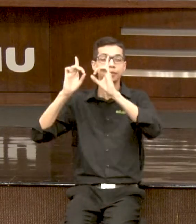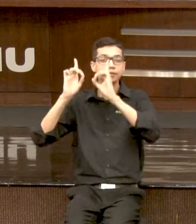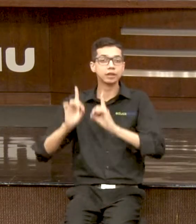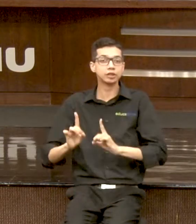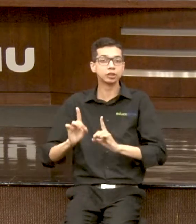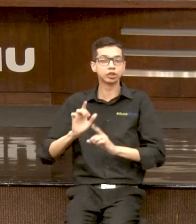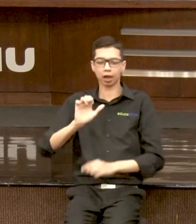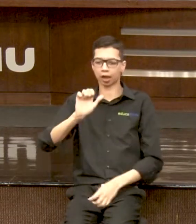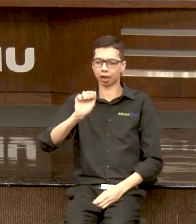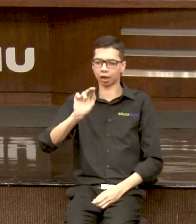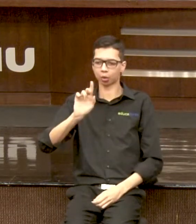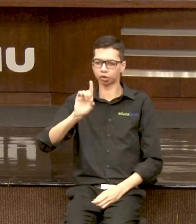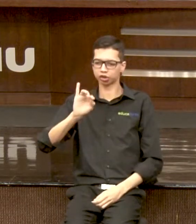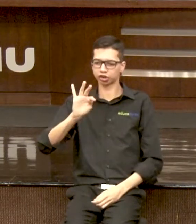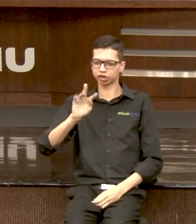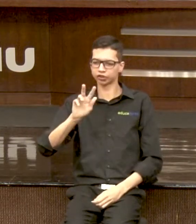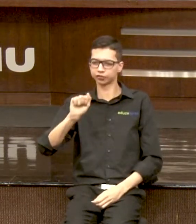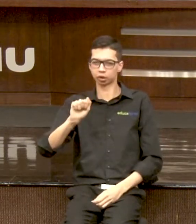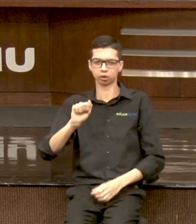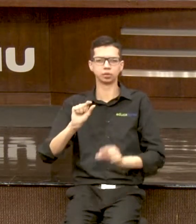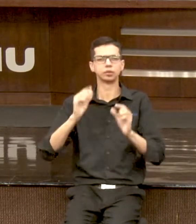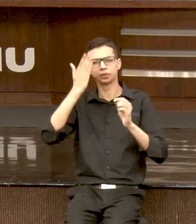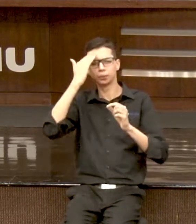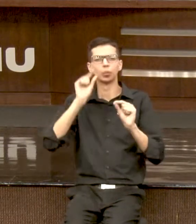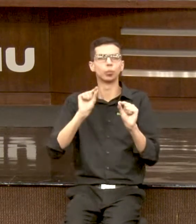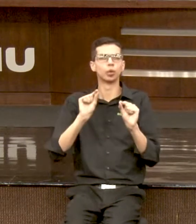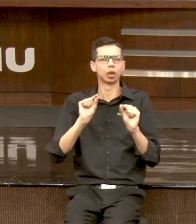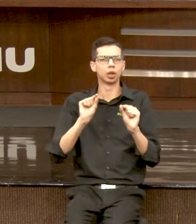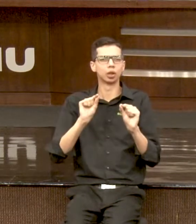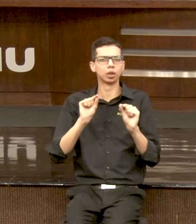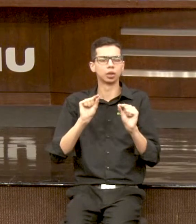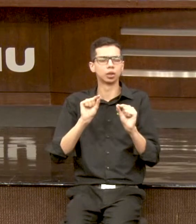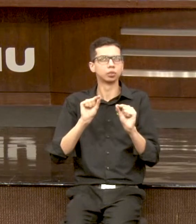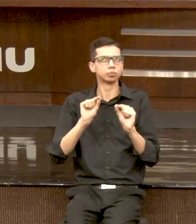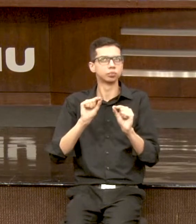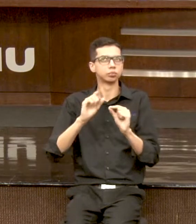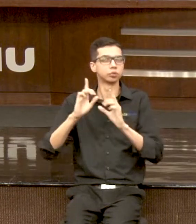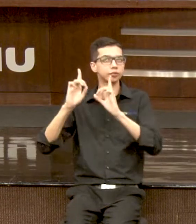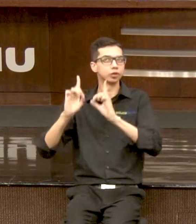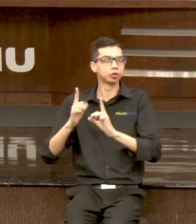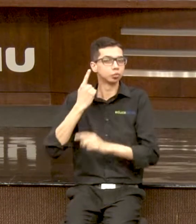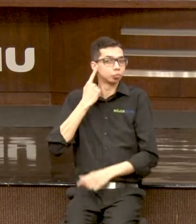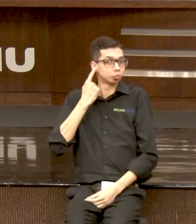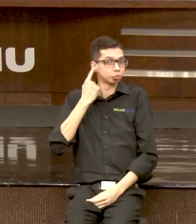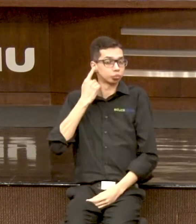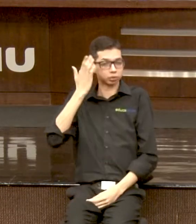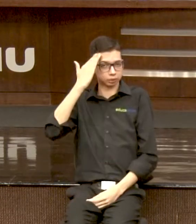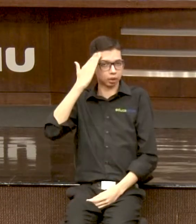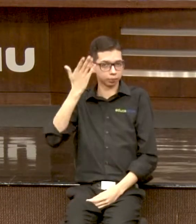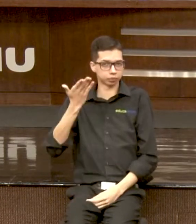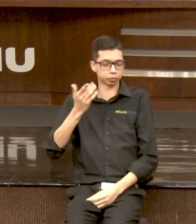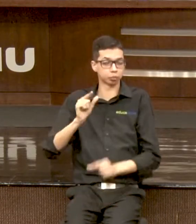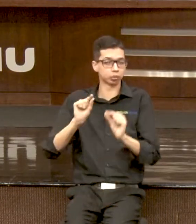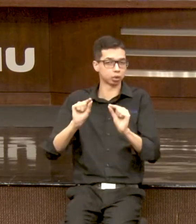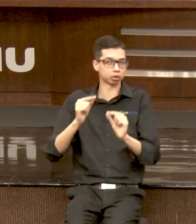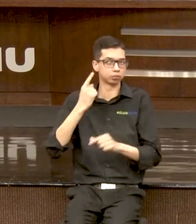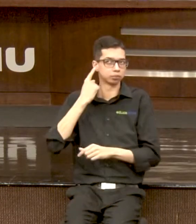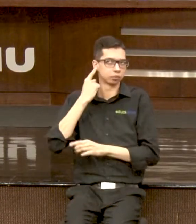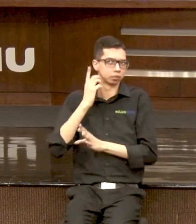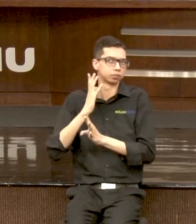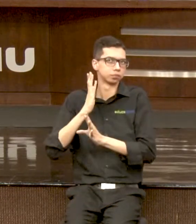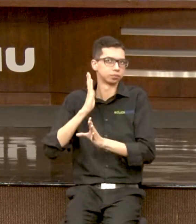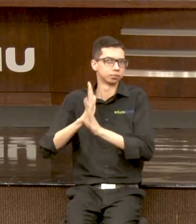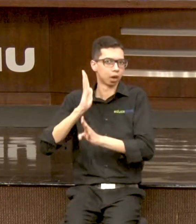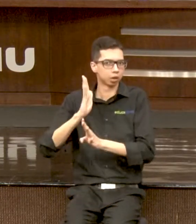vocês sabem exatamente localizar aonde é que está o déficit. A